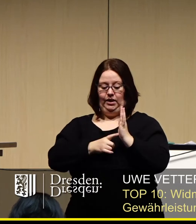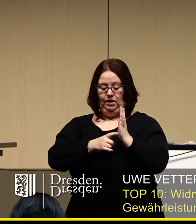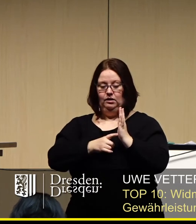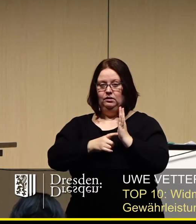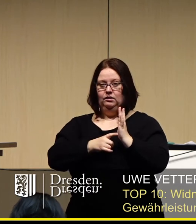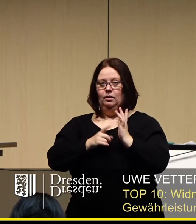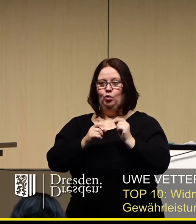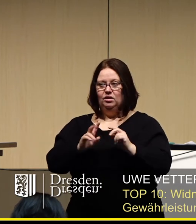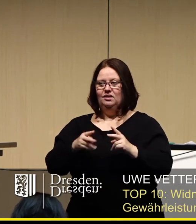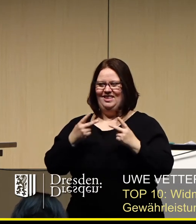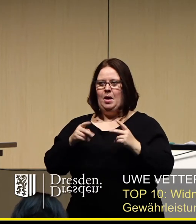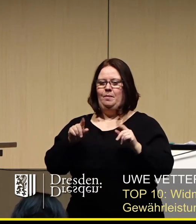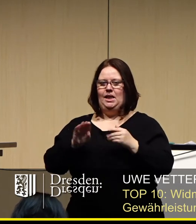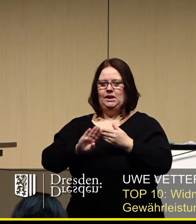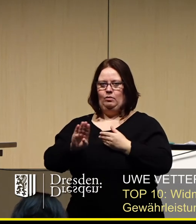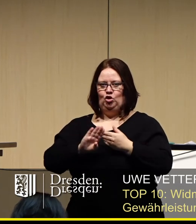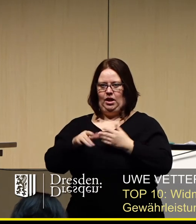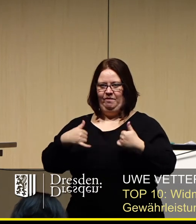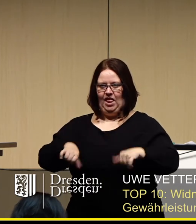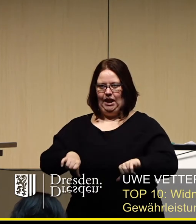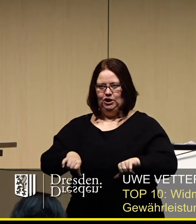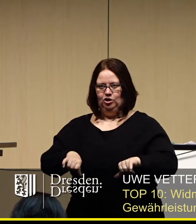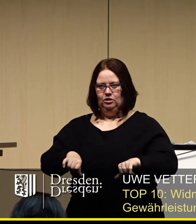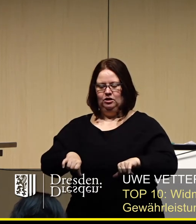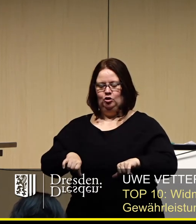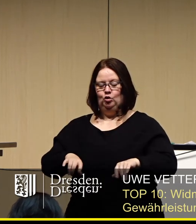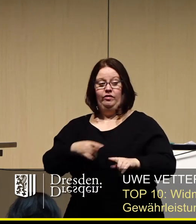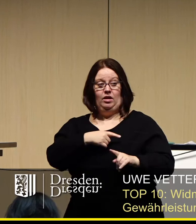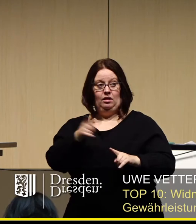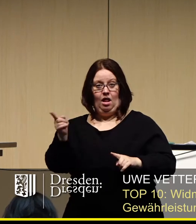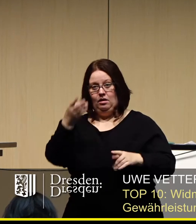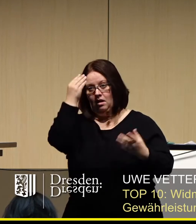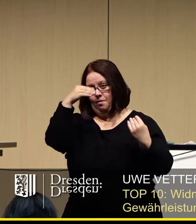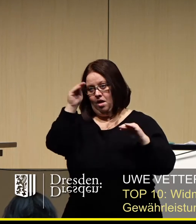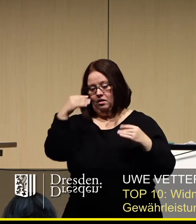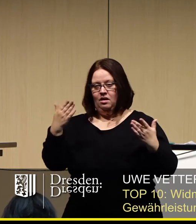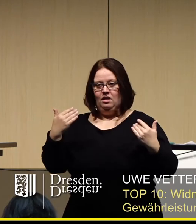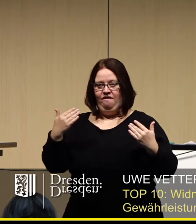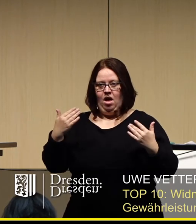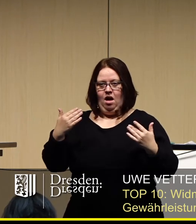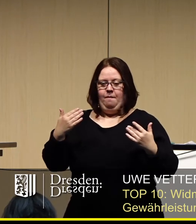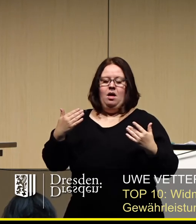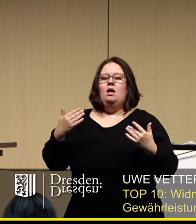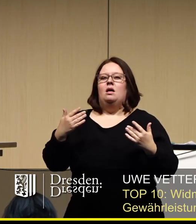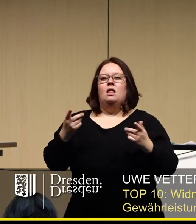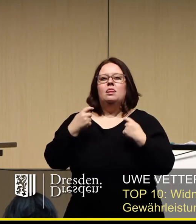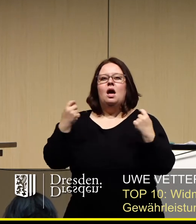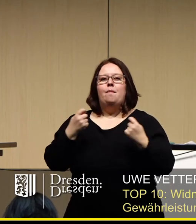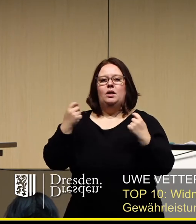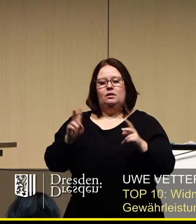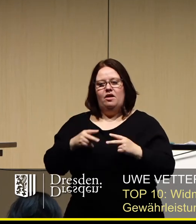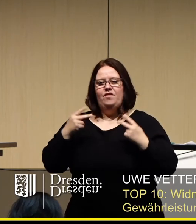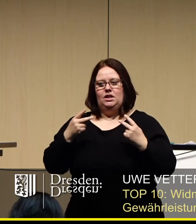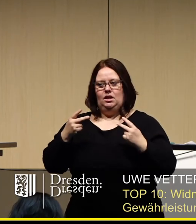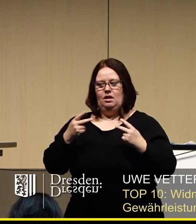Gewährleistung von Mindestabständen. Und um allen angemeldeten Gewerbetreibenden die Teilnahme zu ermöglichen, ist